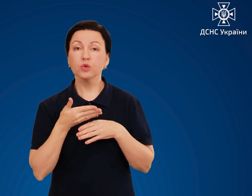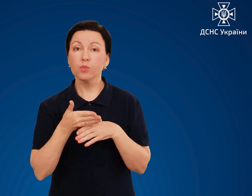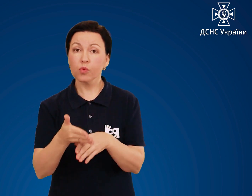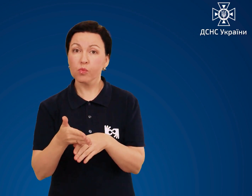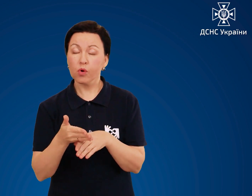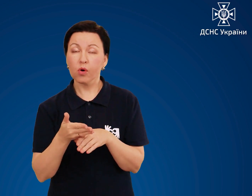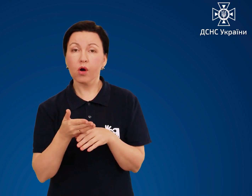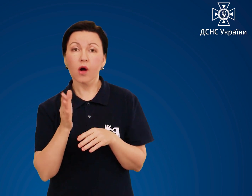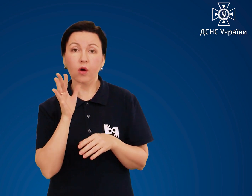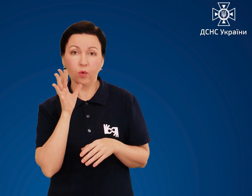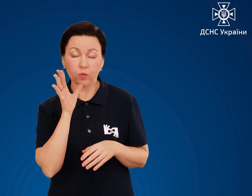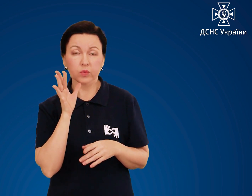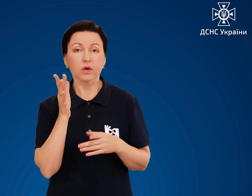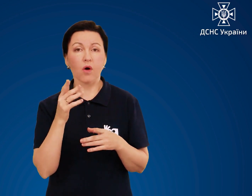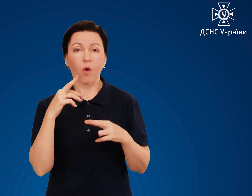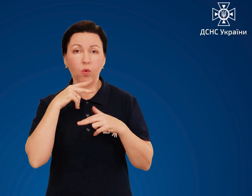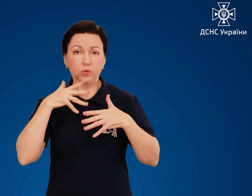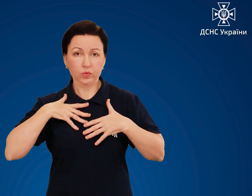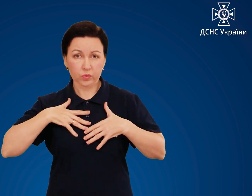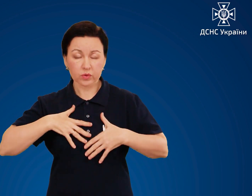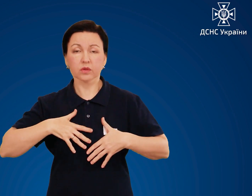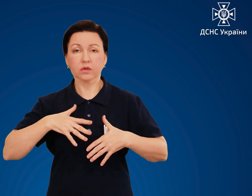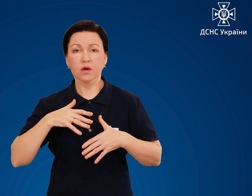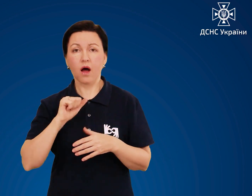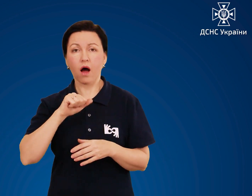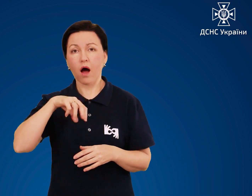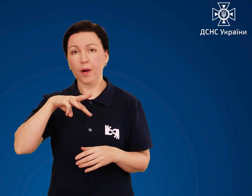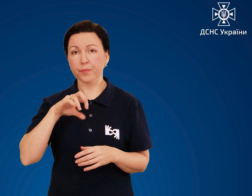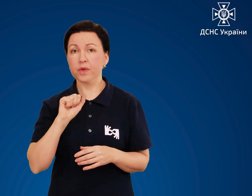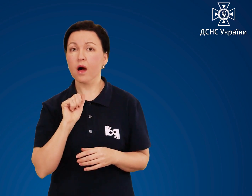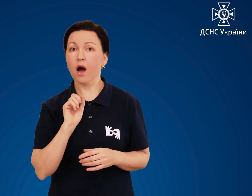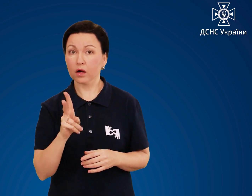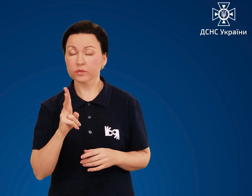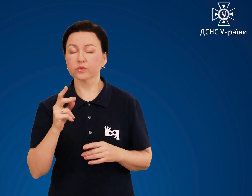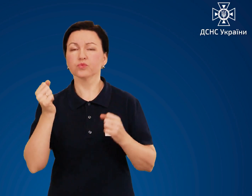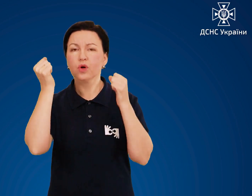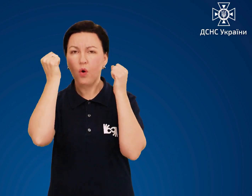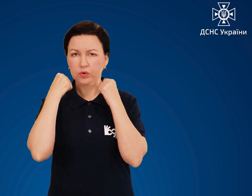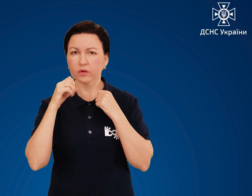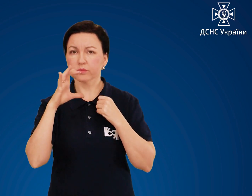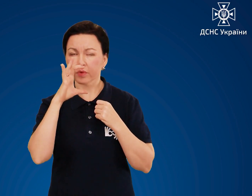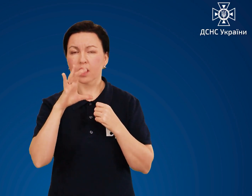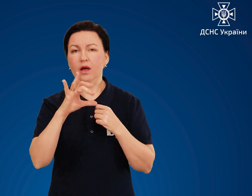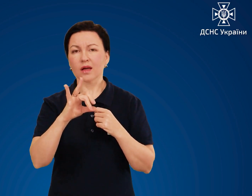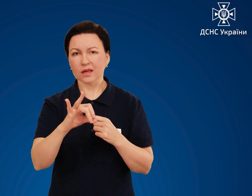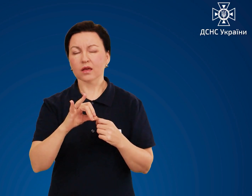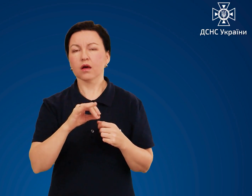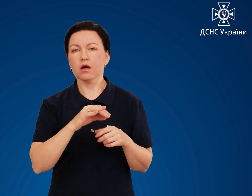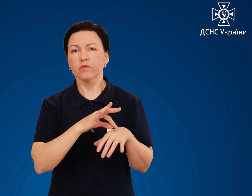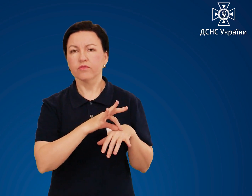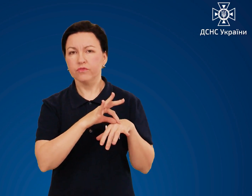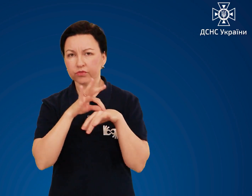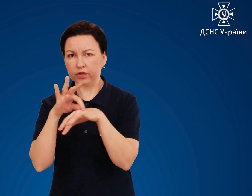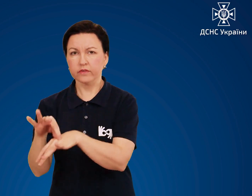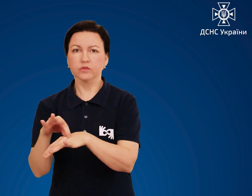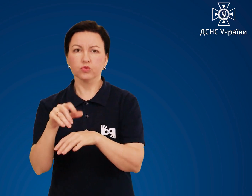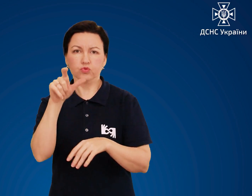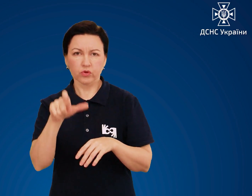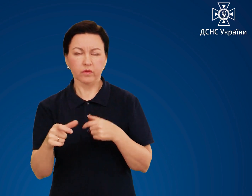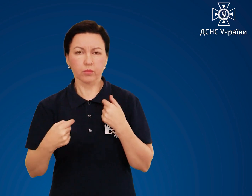Перша допомога при отруєнні аміаком Одягніть протигаз і виведіть ураженого на